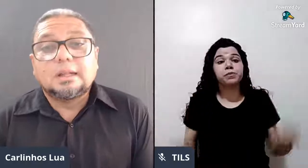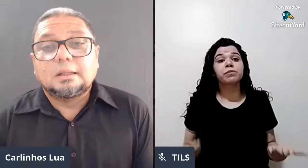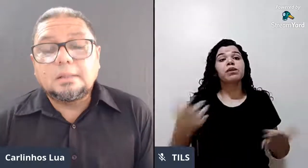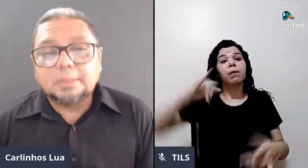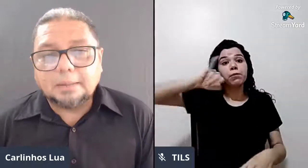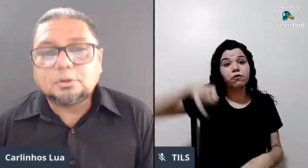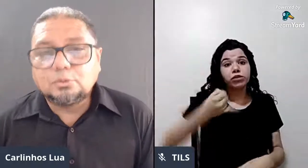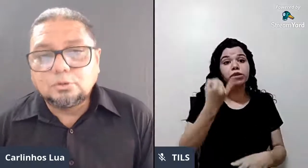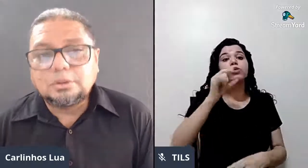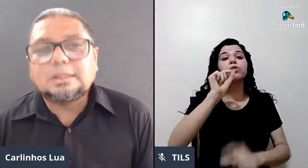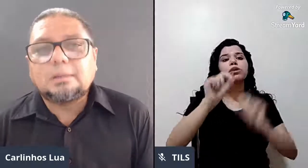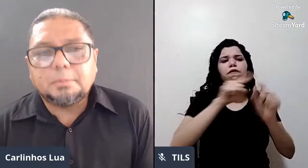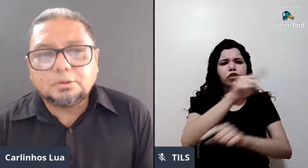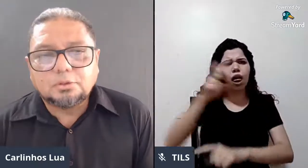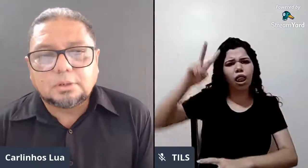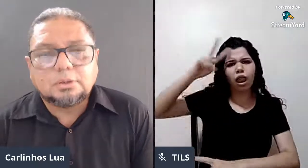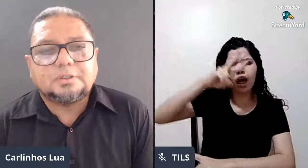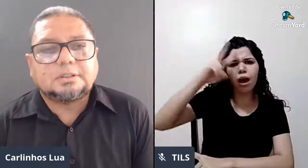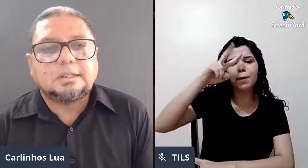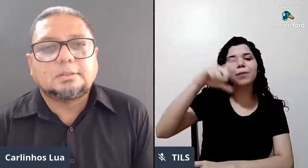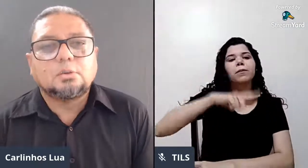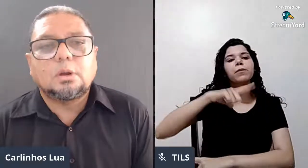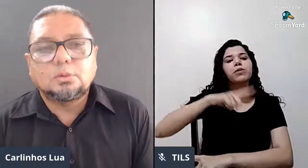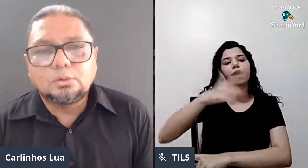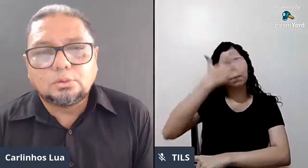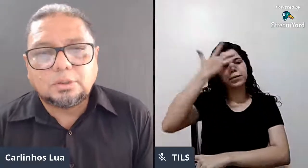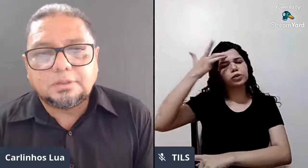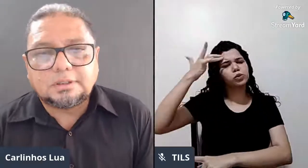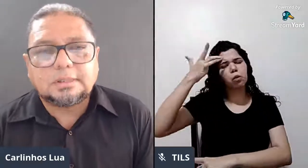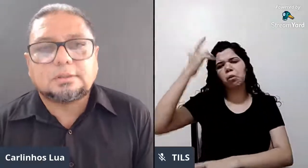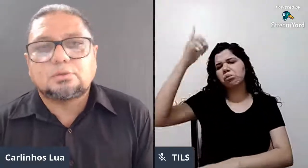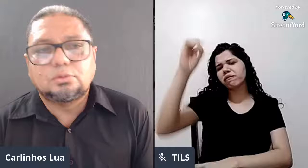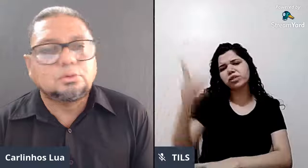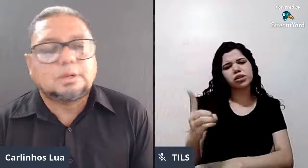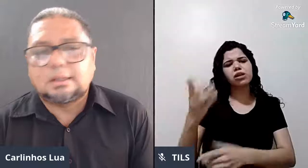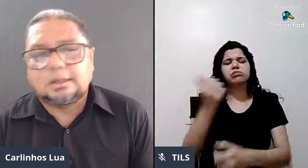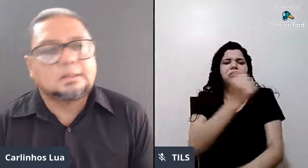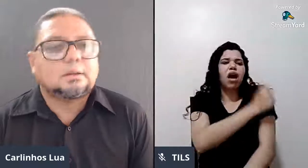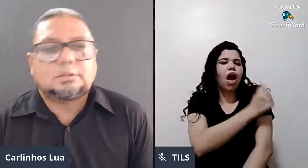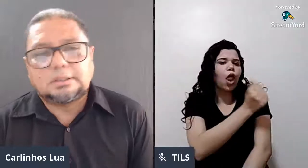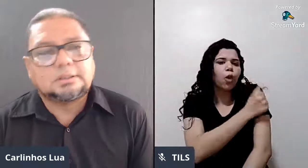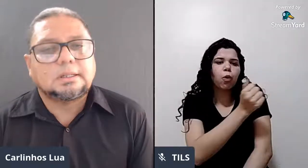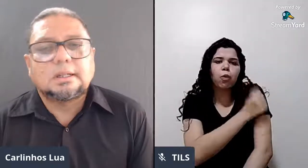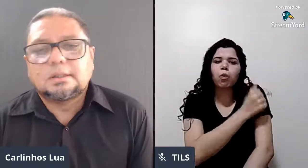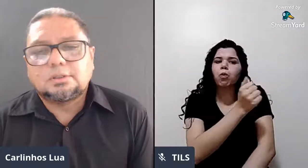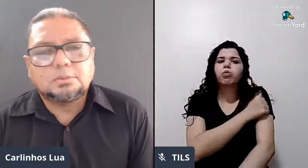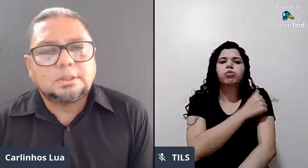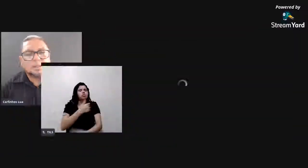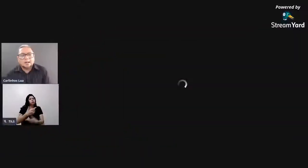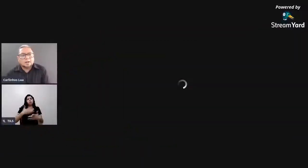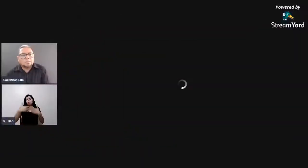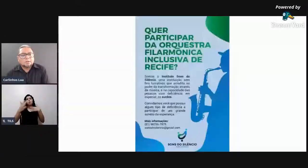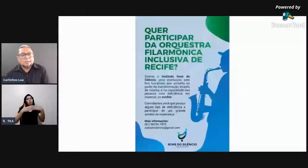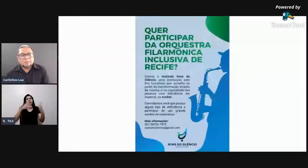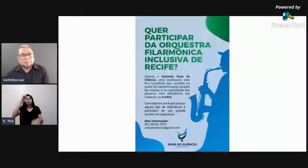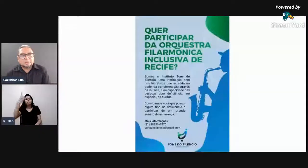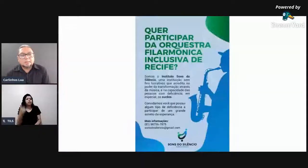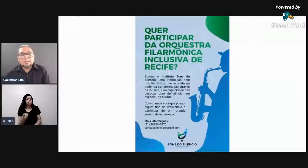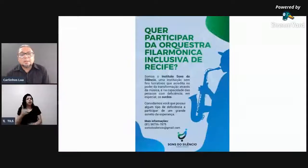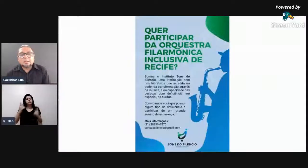lembrava todo mundo que tem uma pessoa com deficiência, algum aluno com deficiência surdo, cadeirante, autista, síndrome de Down, enfim, que